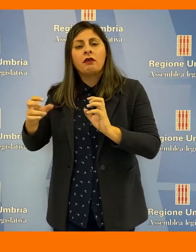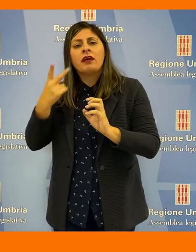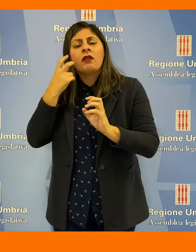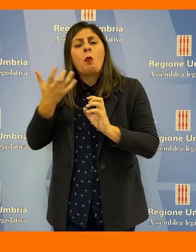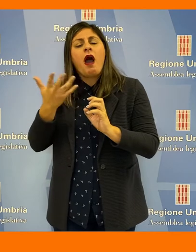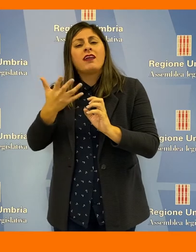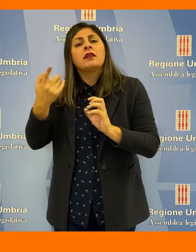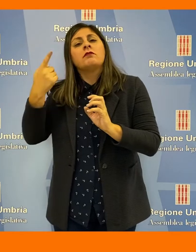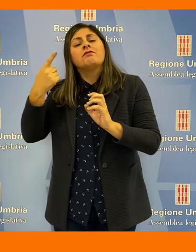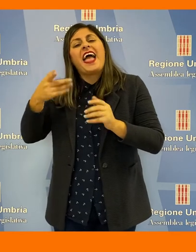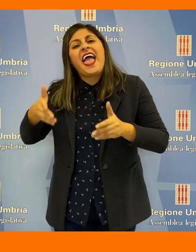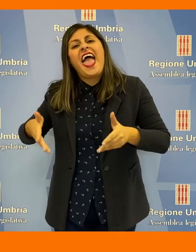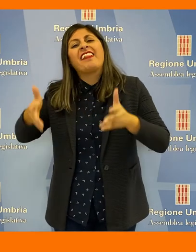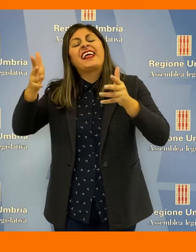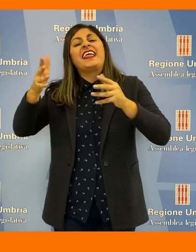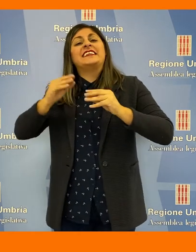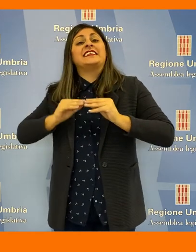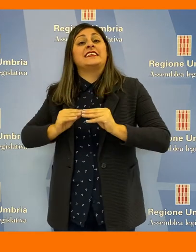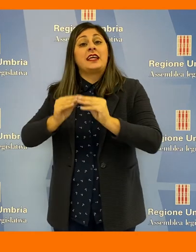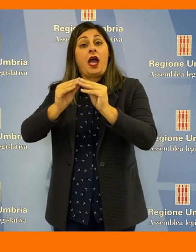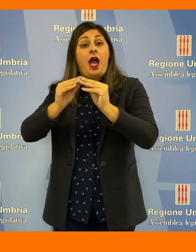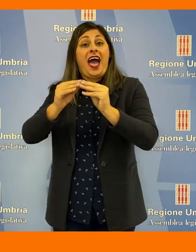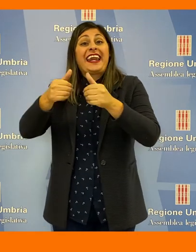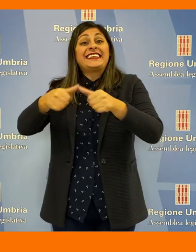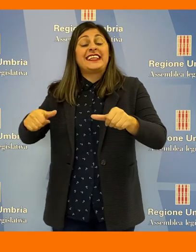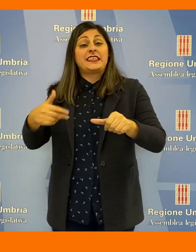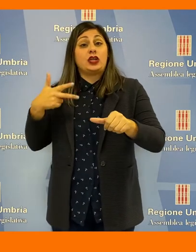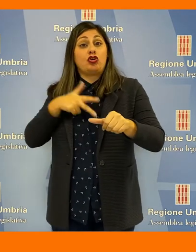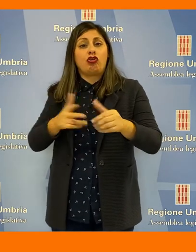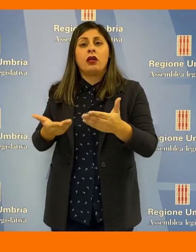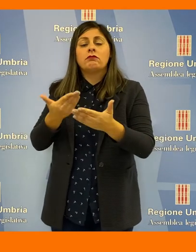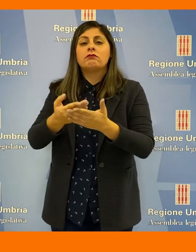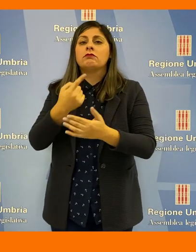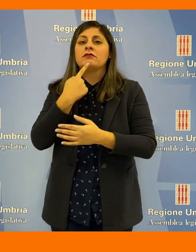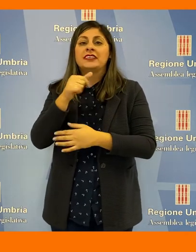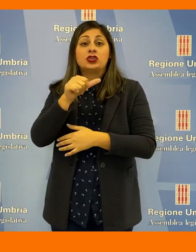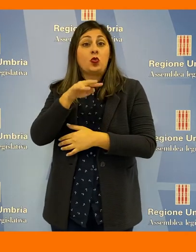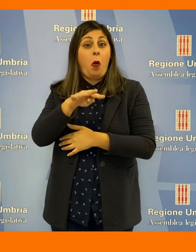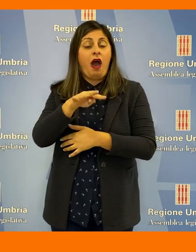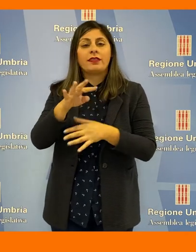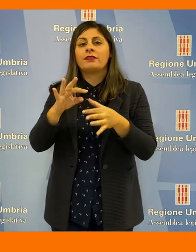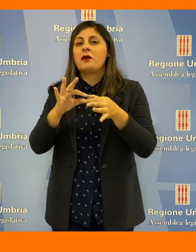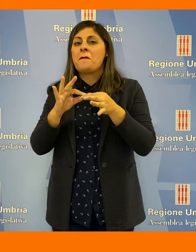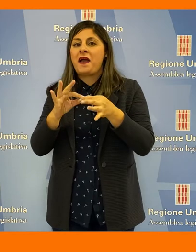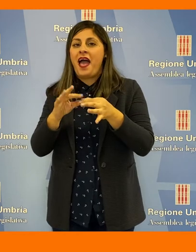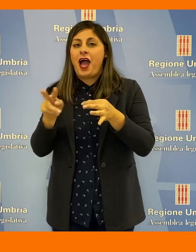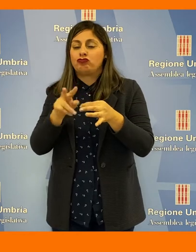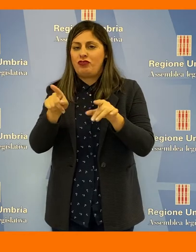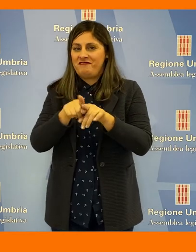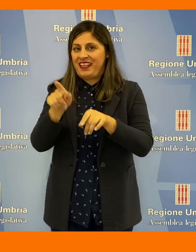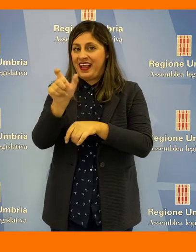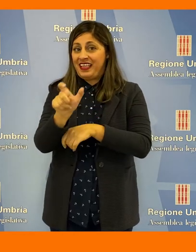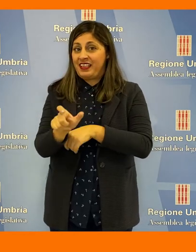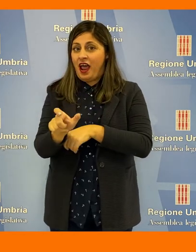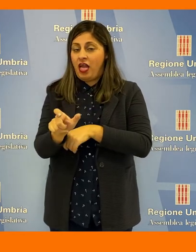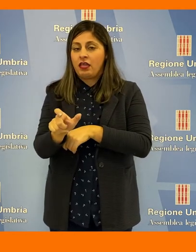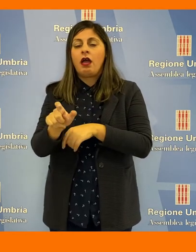edilizia residenziale e sociale, presentate rispettivamente da Marco Squarta e dell'Eonora Pace, di Fratelli d'Italia,